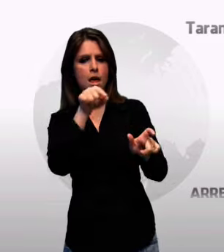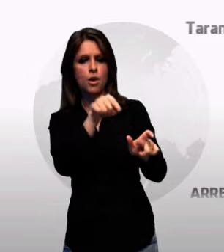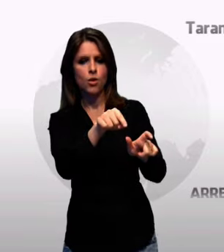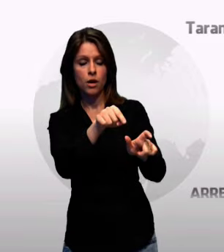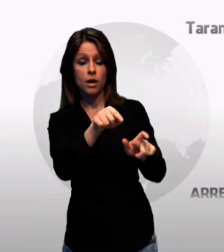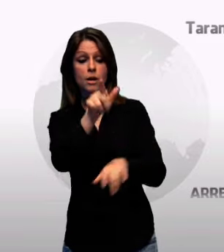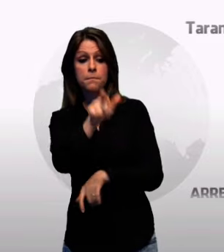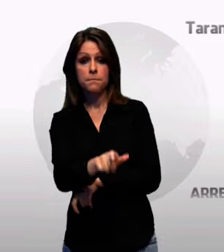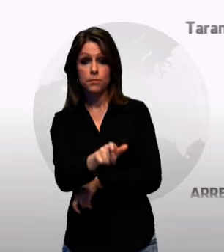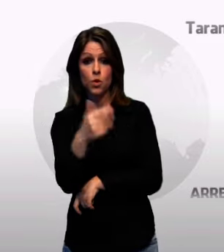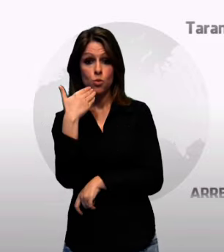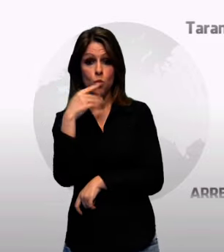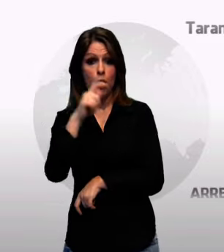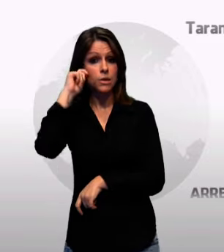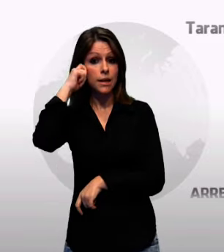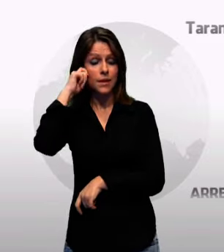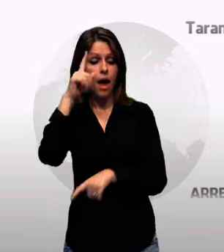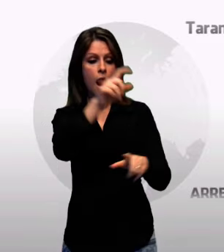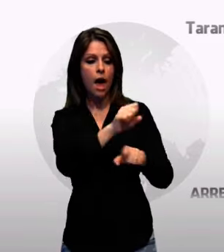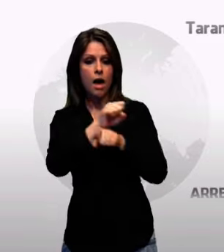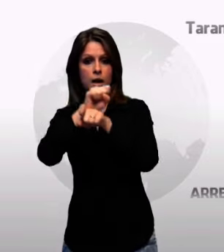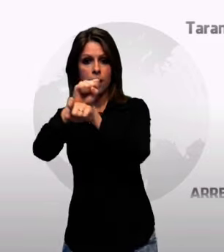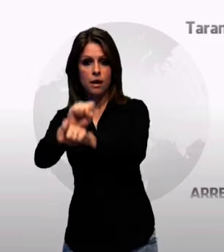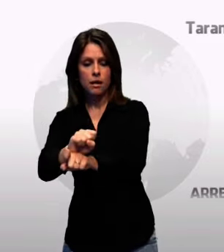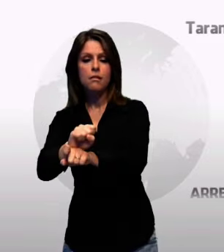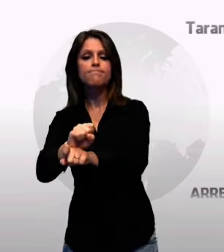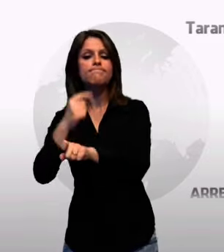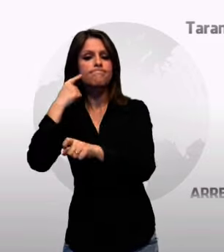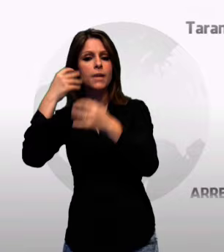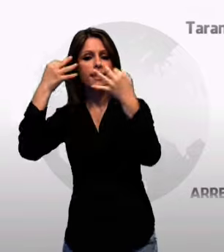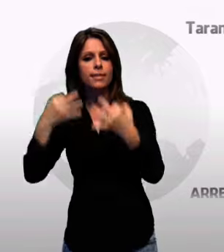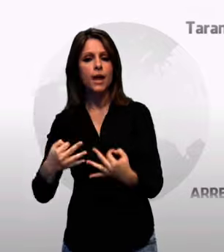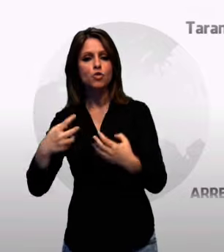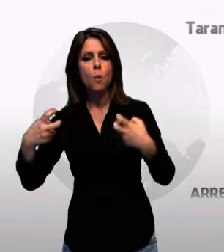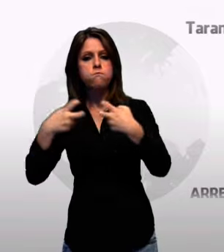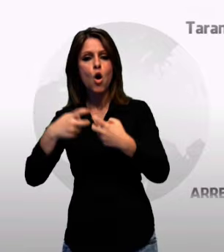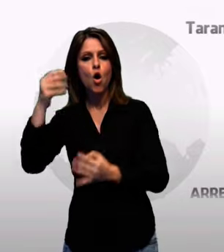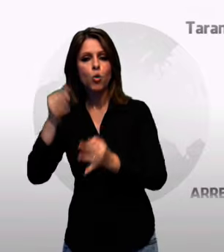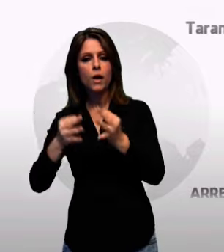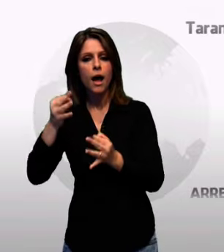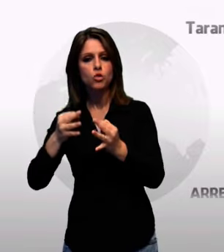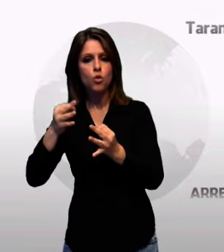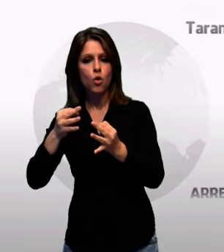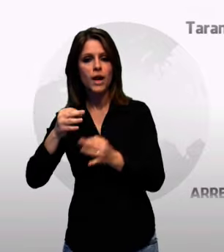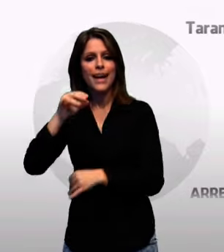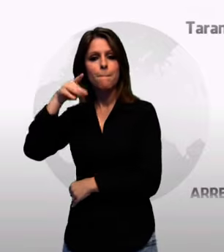è stato condotto in carcere su disposizione del sostituto procuratore di turno Ida Perrone.